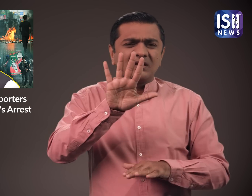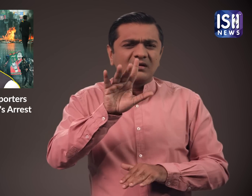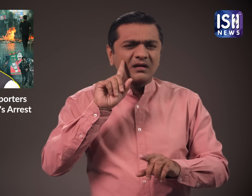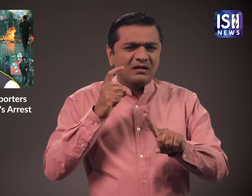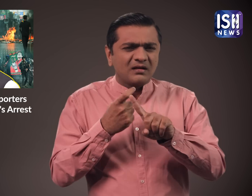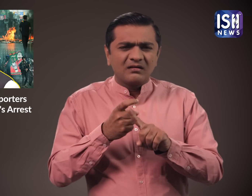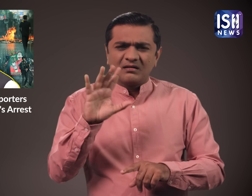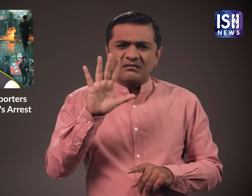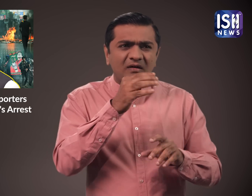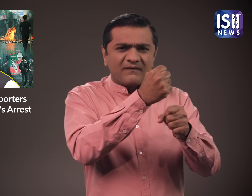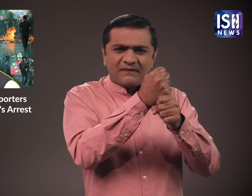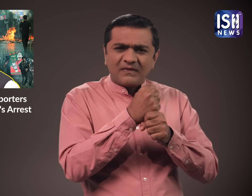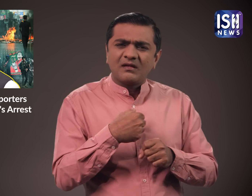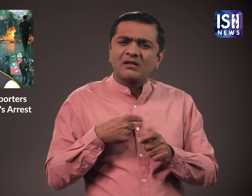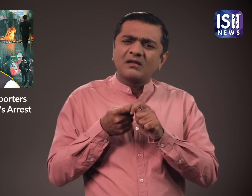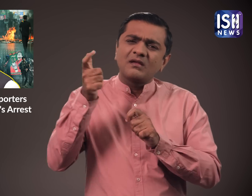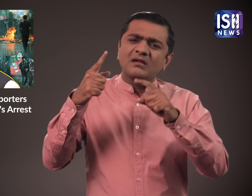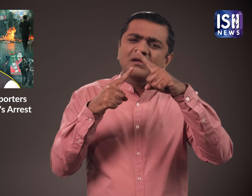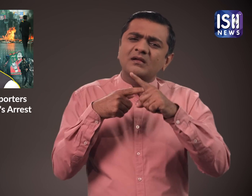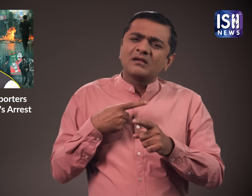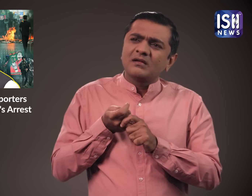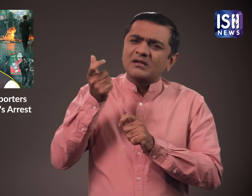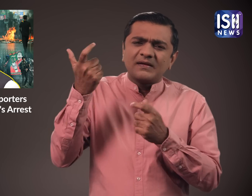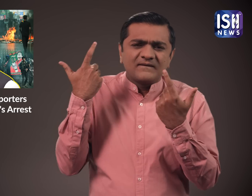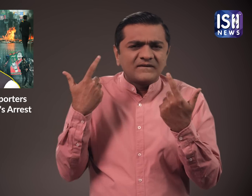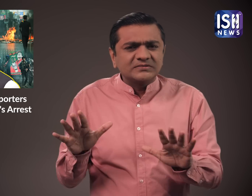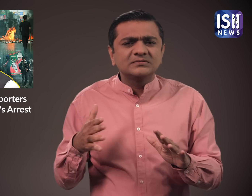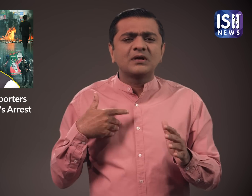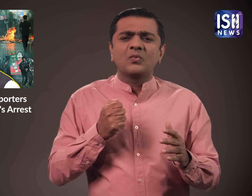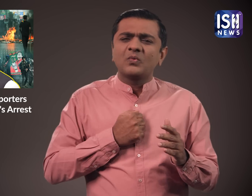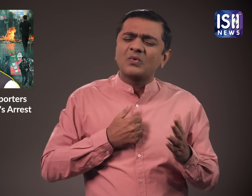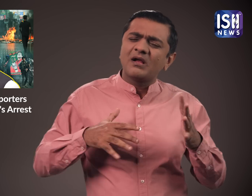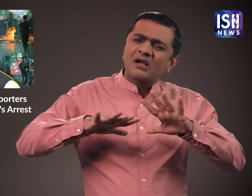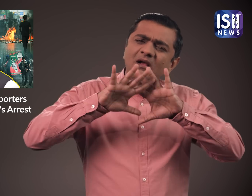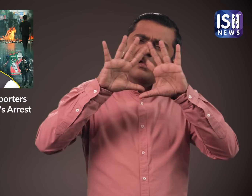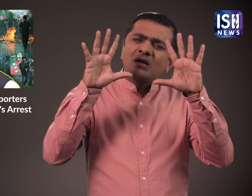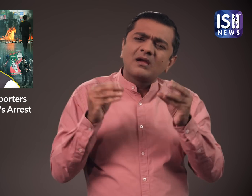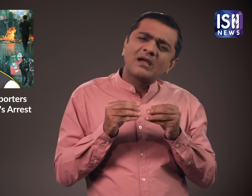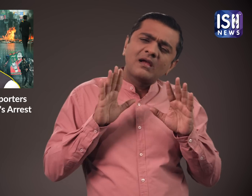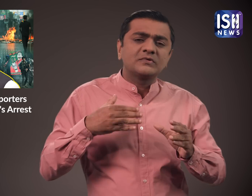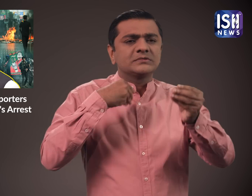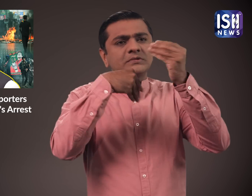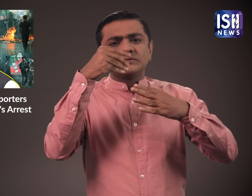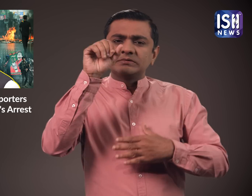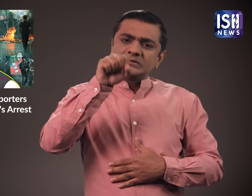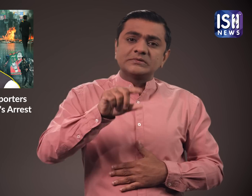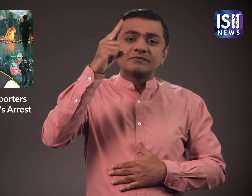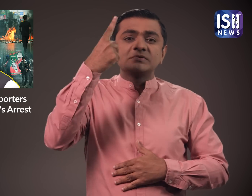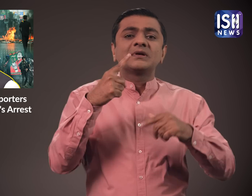उन्होंने तोश खाना को अवशक शुल्क अदा करने के बाद उपहारों को बेचने की बाद स्विकार की उन्होंने इन दावों का खंडन किया कि उन्होंने